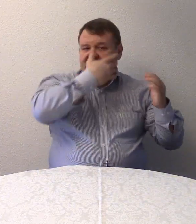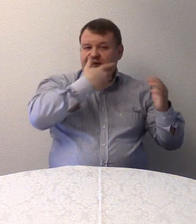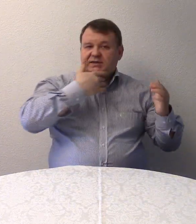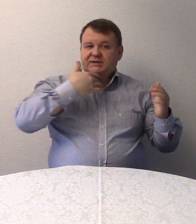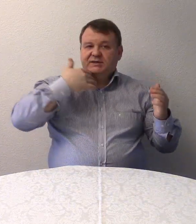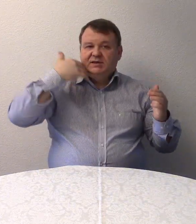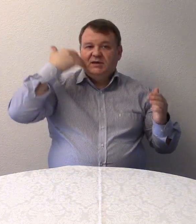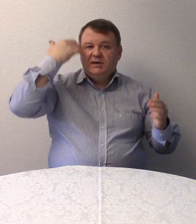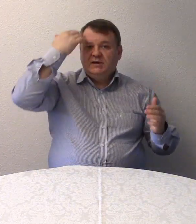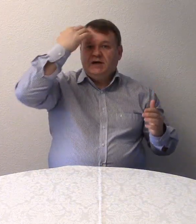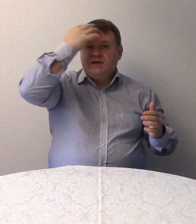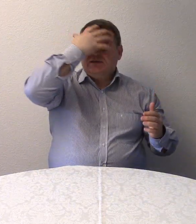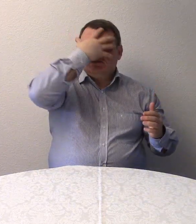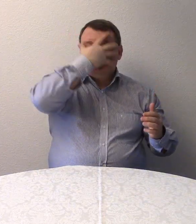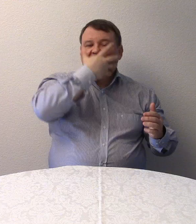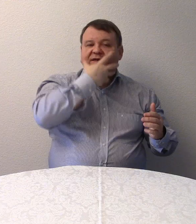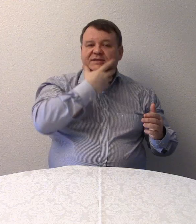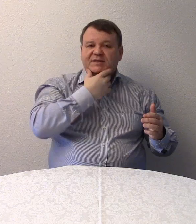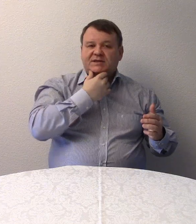ist das Gesicht.